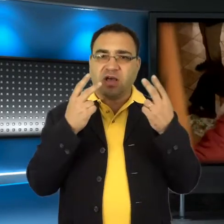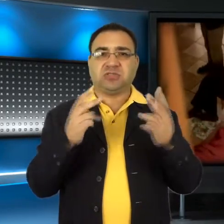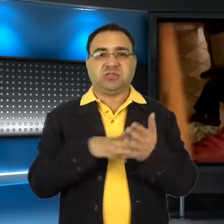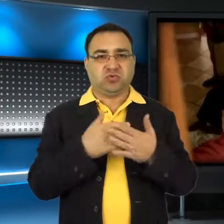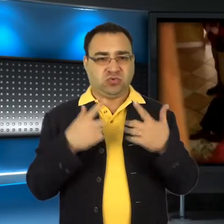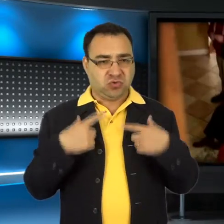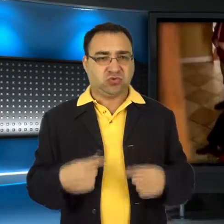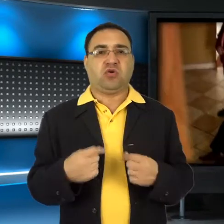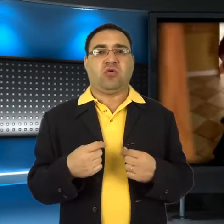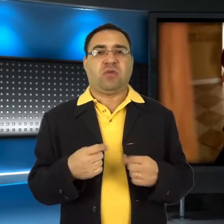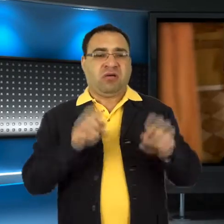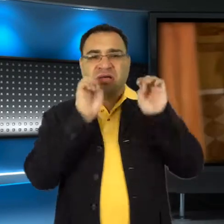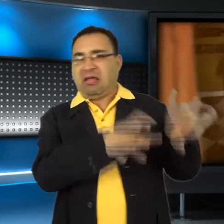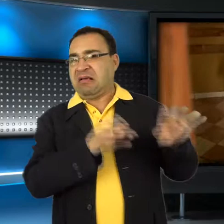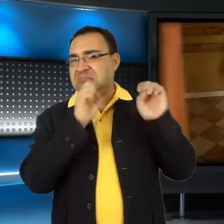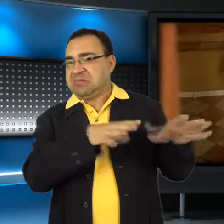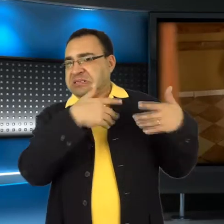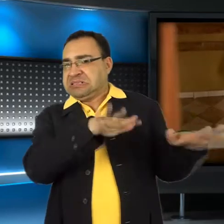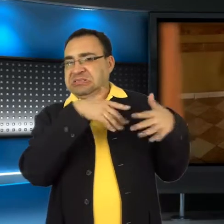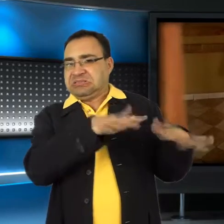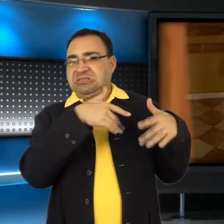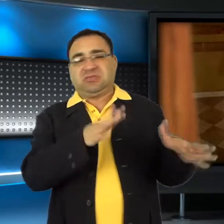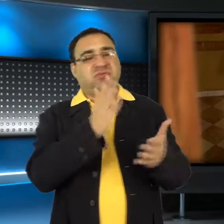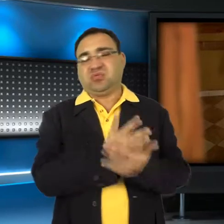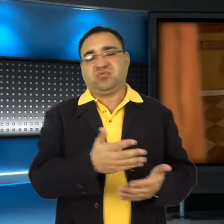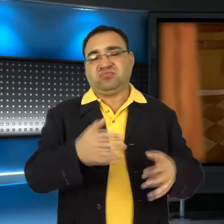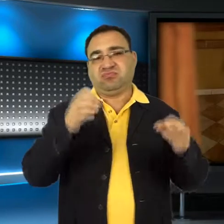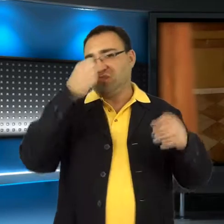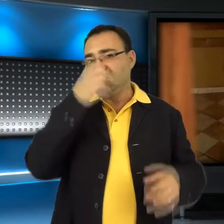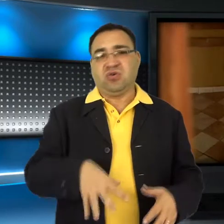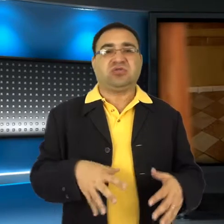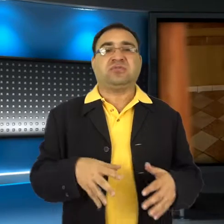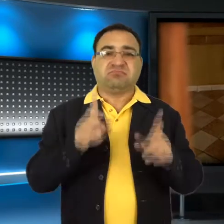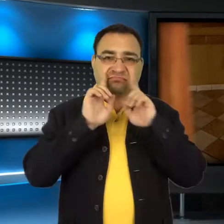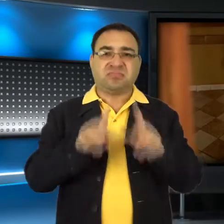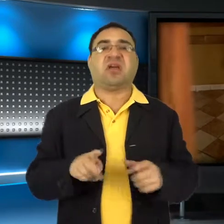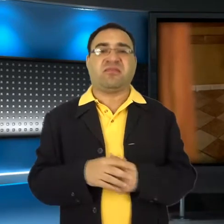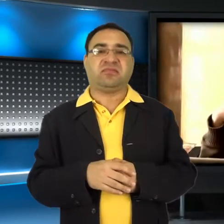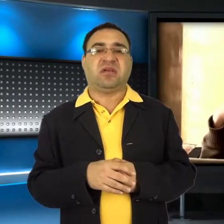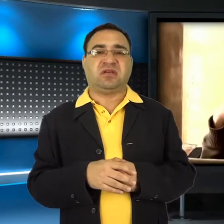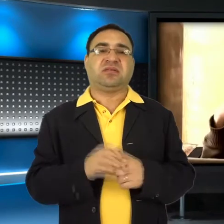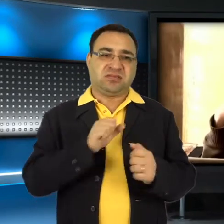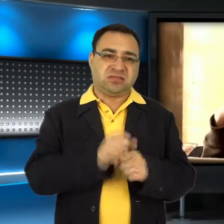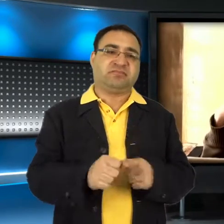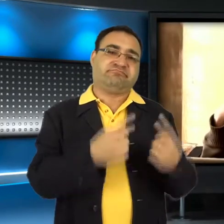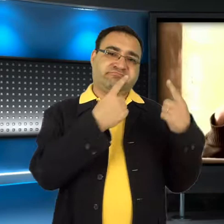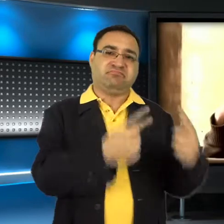To jest bardzo istotne, bo jak ta osoba będzie odtrącana, no to wtedy już będzie tragedia. I wtedy faktycznie